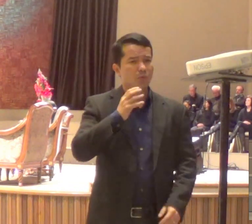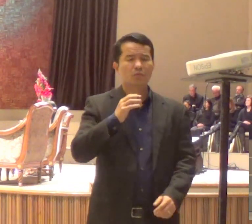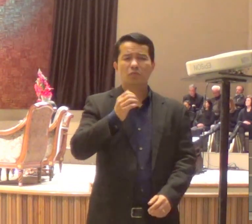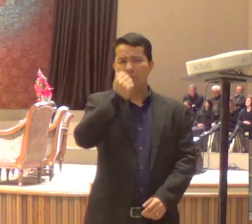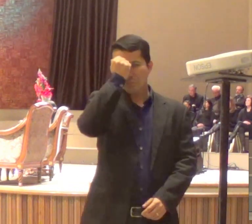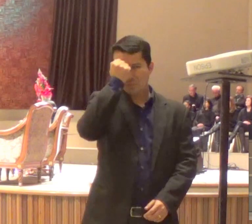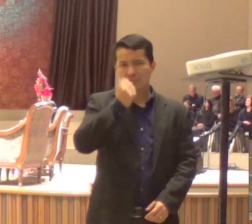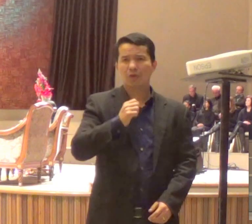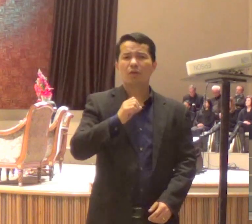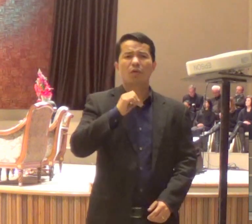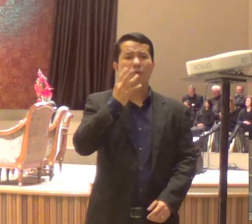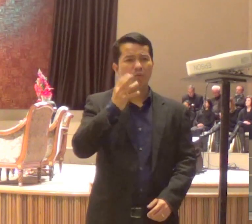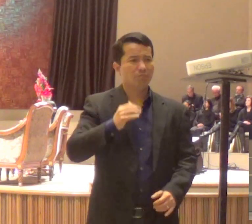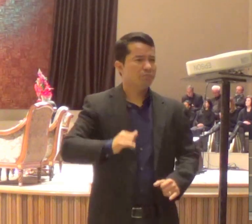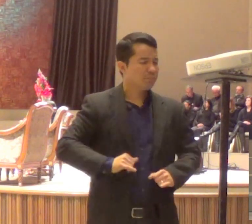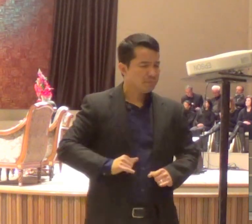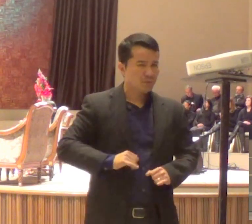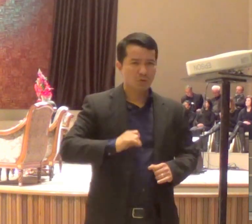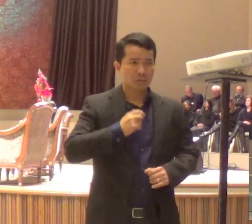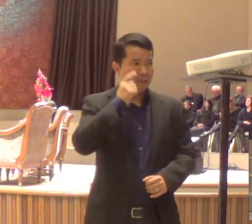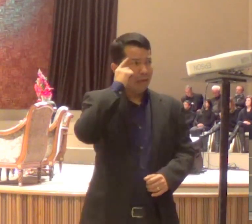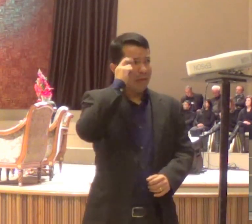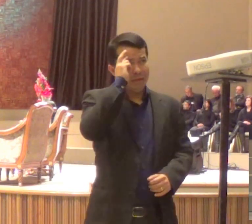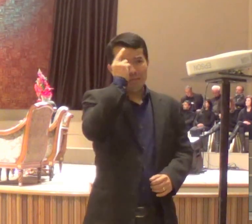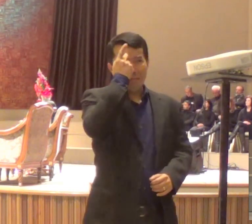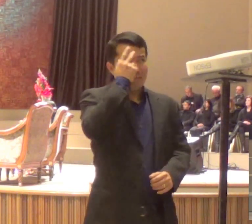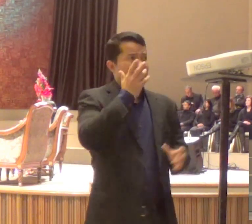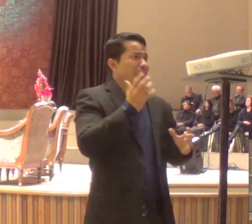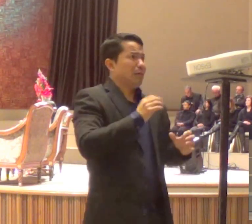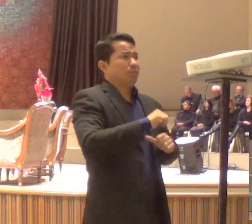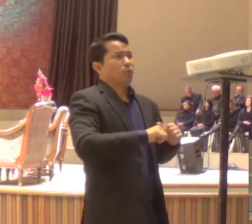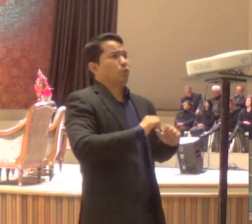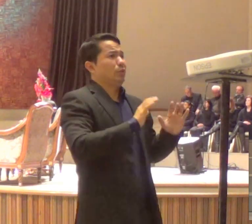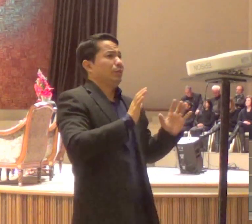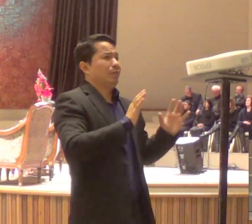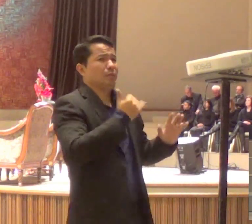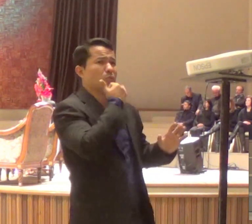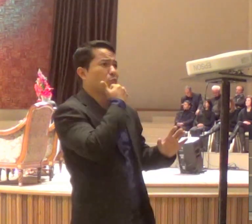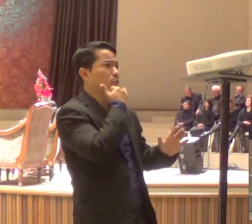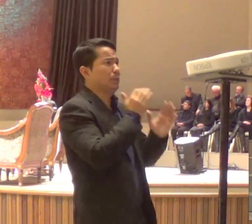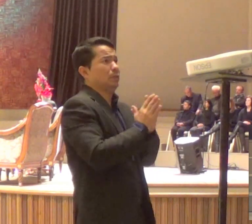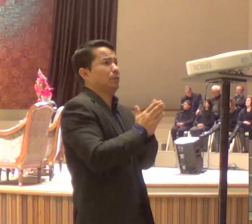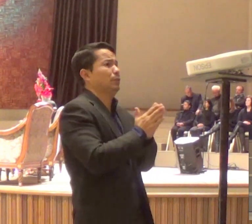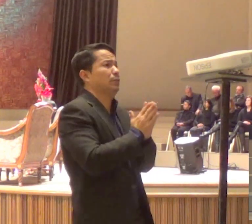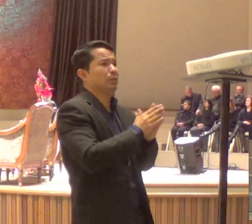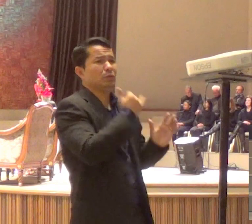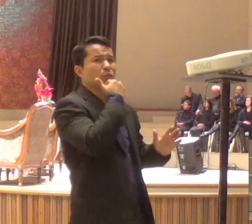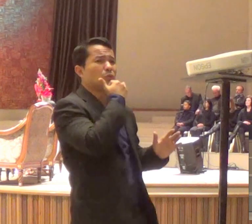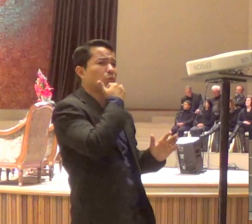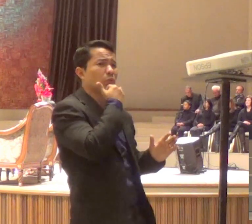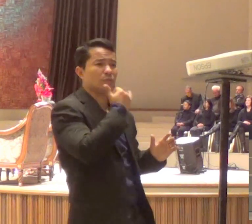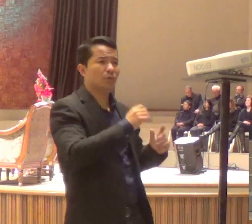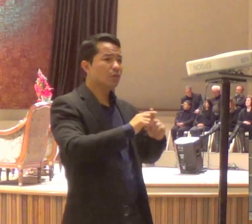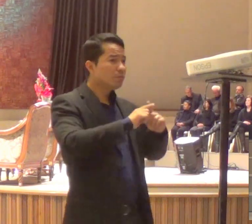Jesus ia para a cruz do mesmo jeito, tá? Mas, Jesus não falou essas coisas para que